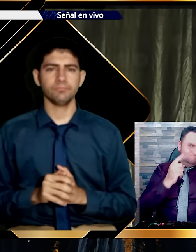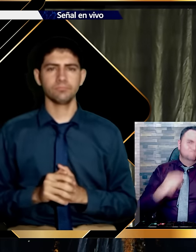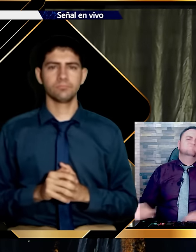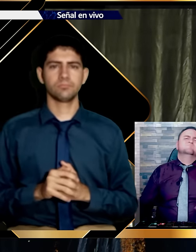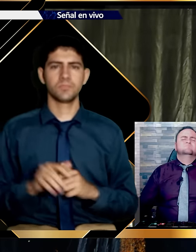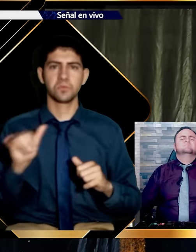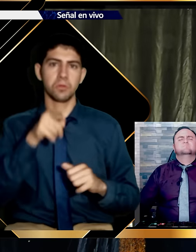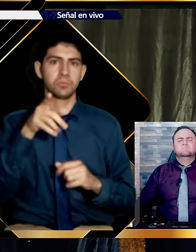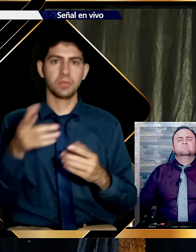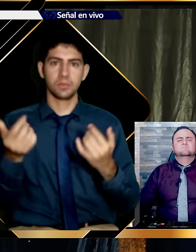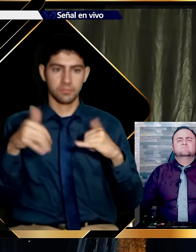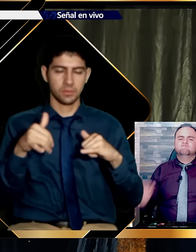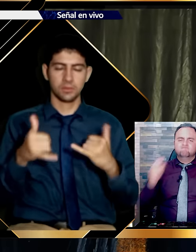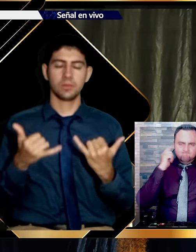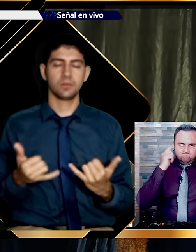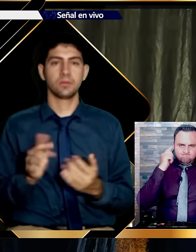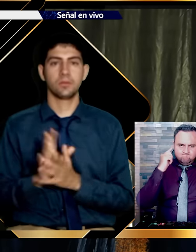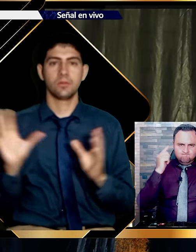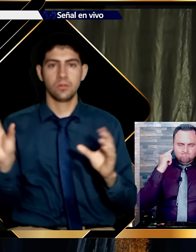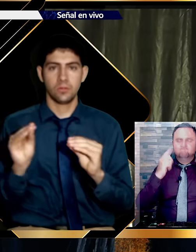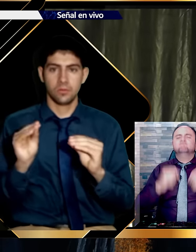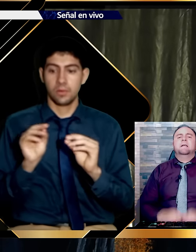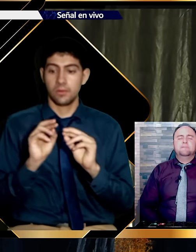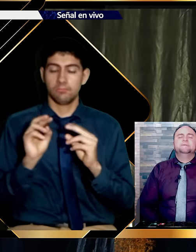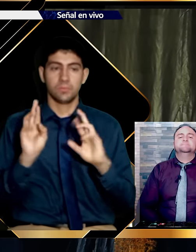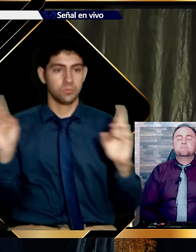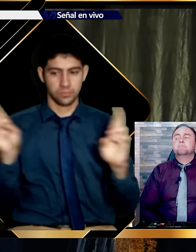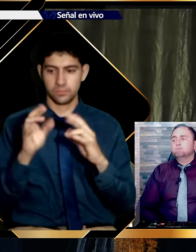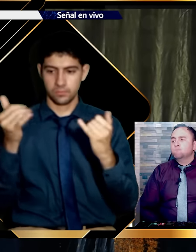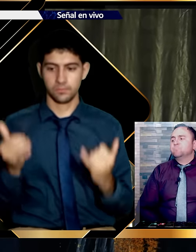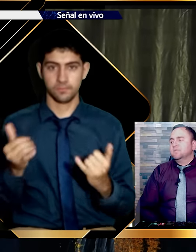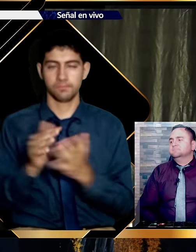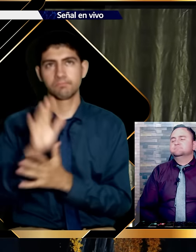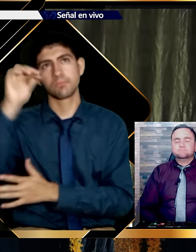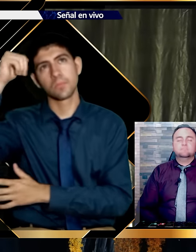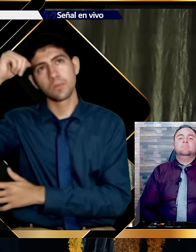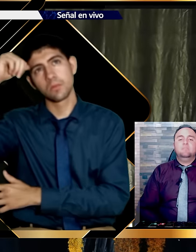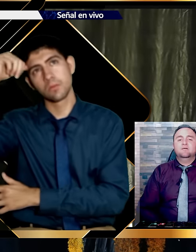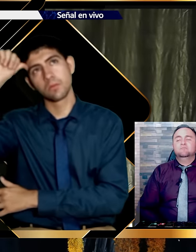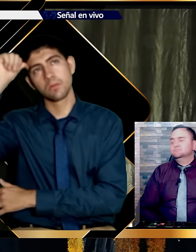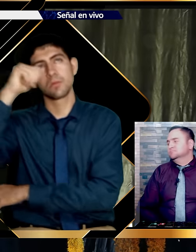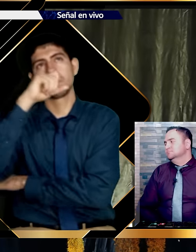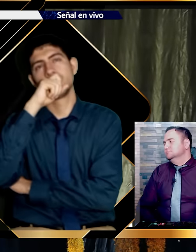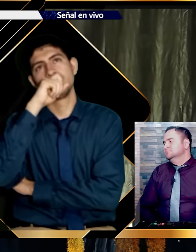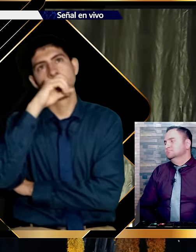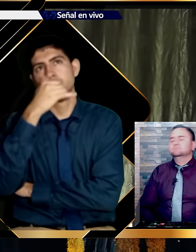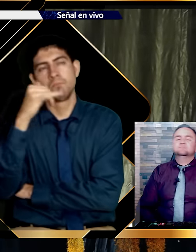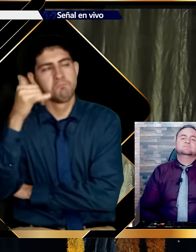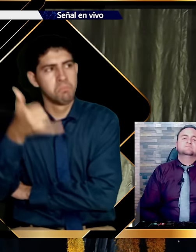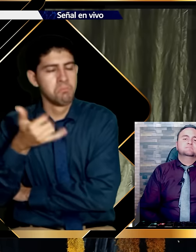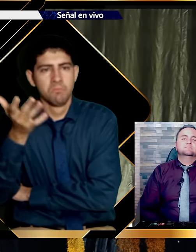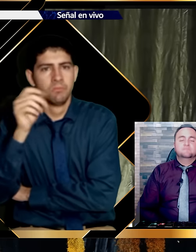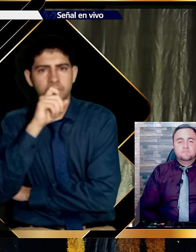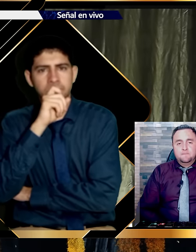Quizá como la confirmó. Hoy usted aquí conmigo. Y aquí todos nosotros. Para este culto. Para recordar a